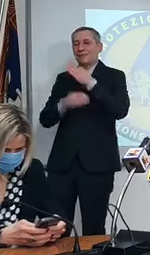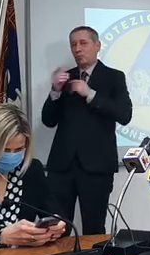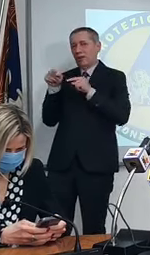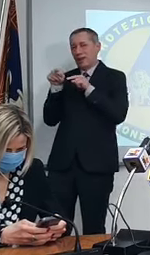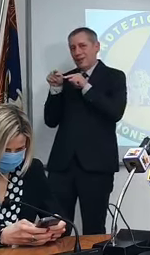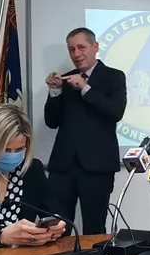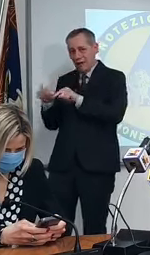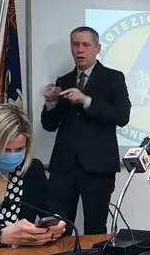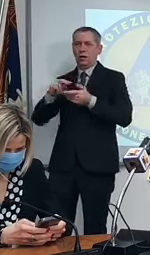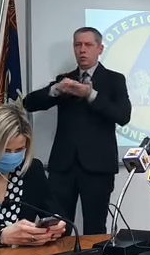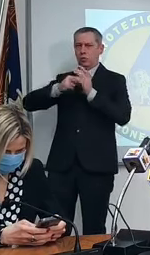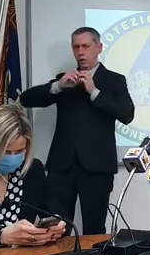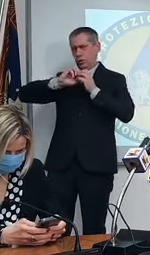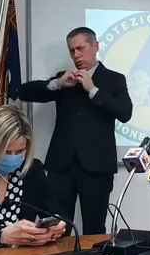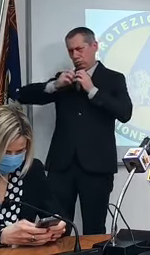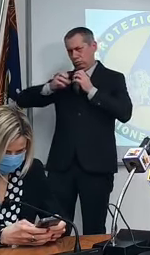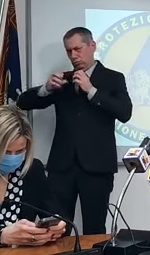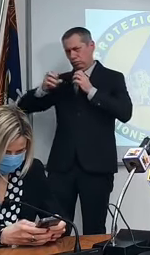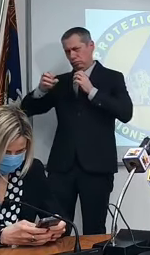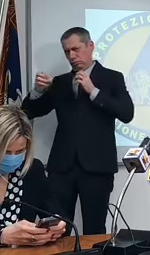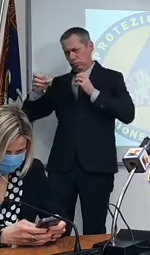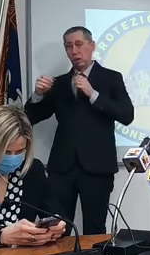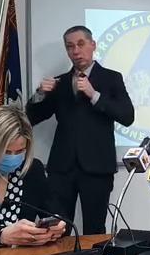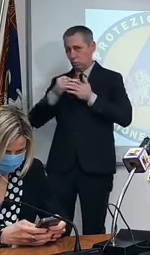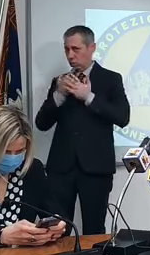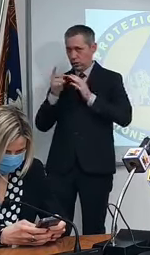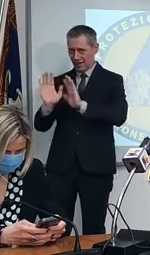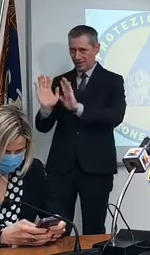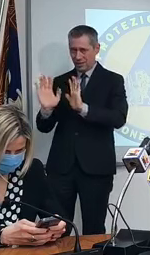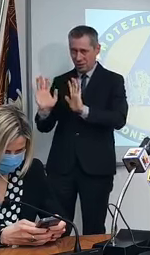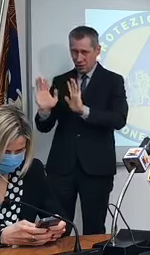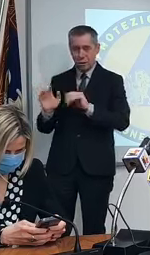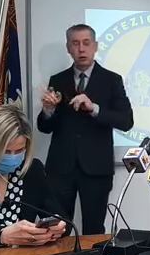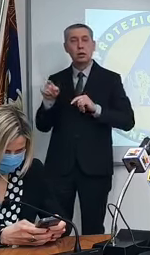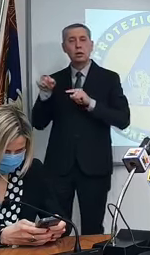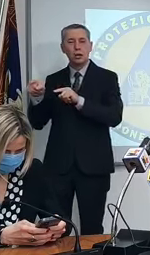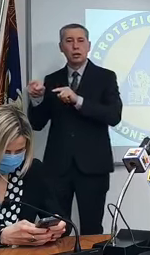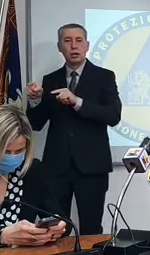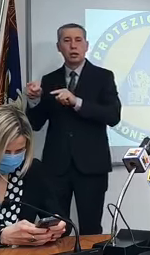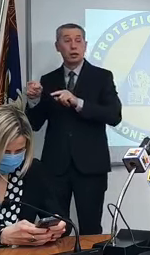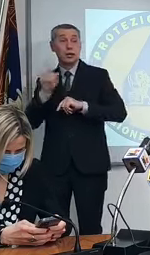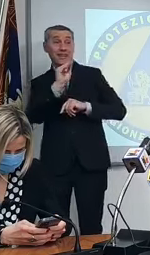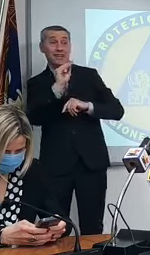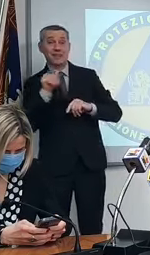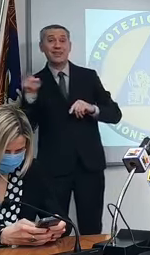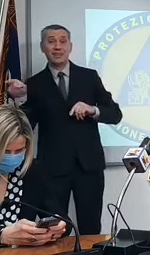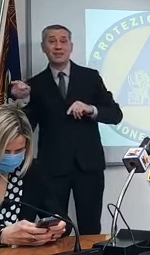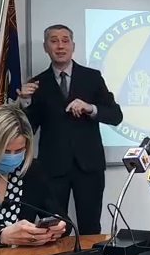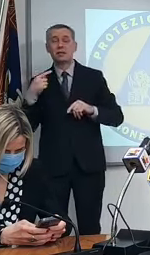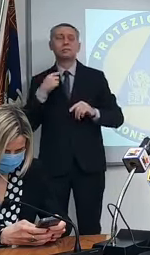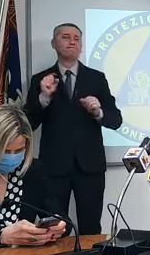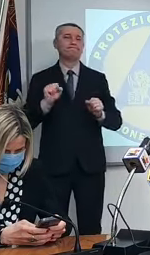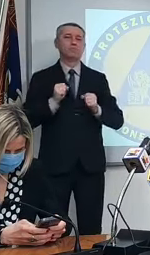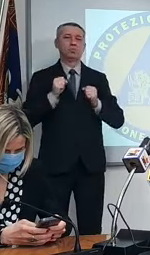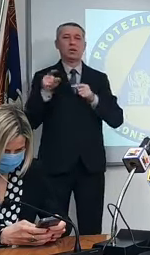con tutta una serie di problemi che non vi sto a dire ma importanti e invece sono detto guardate non possiamo farglielo